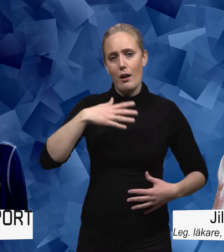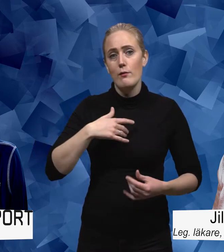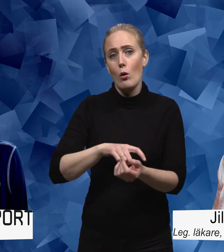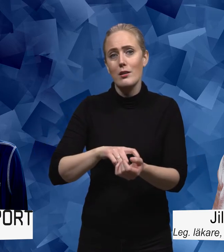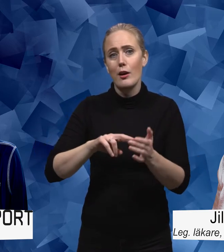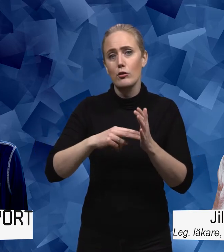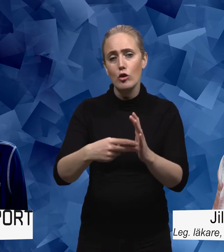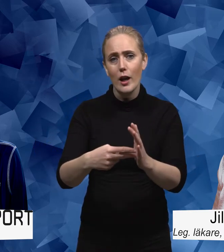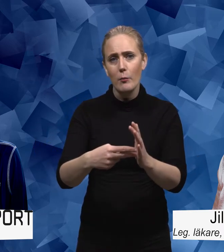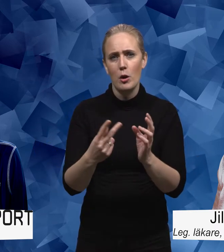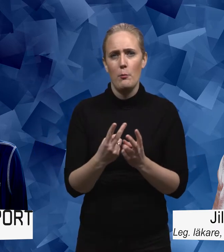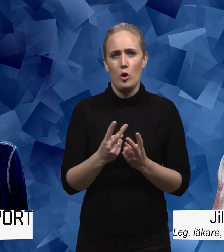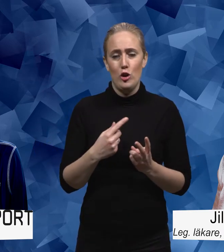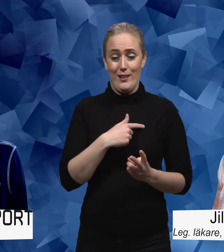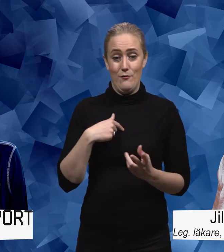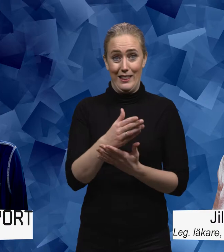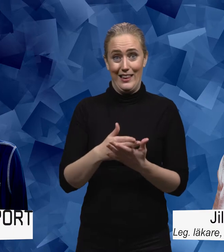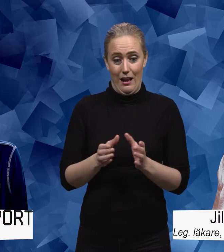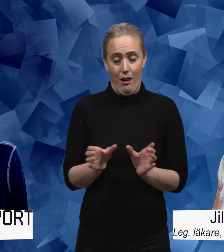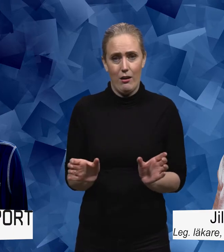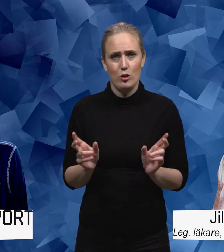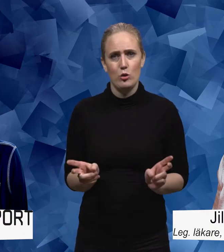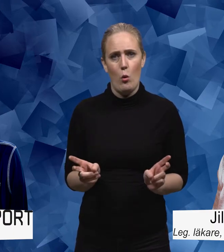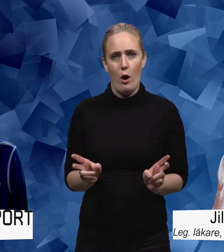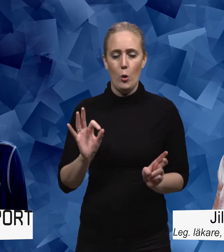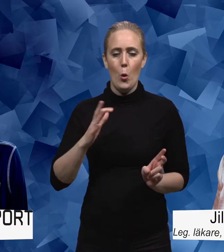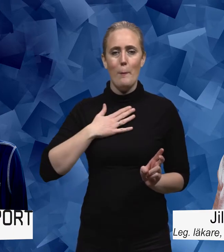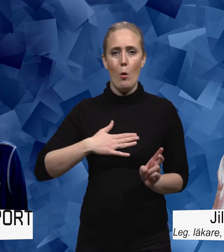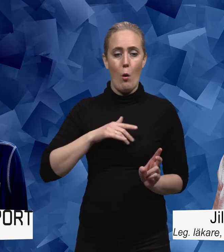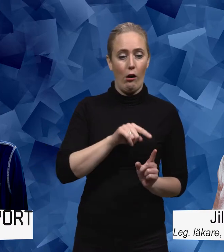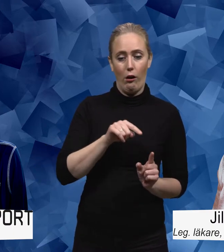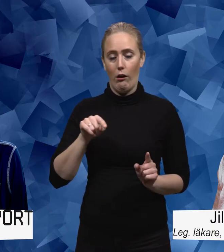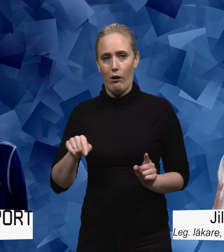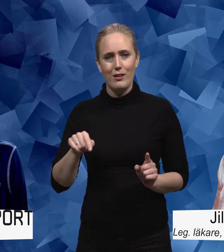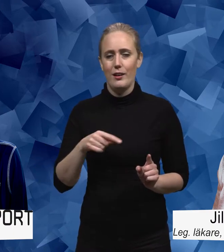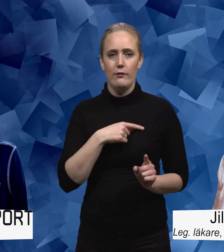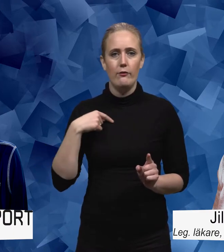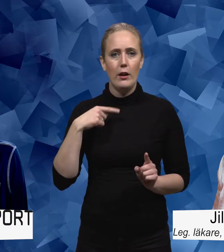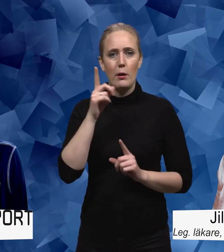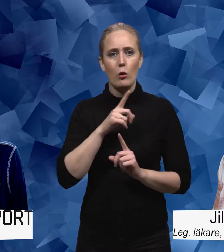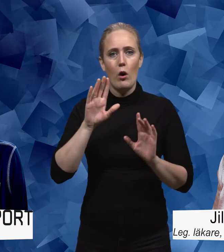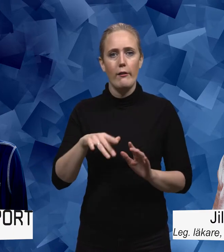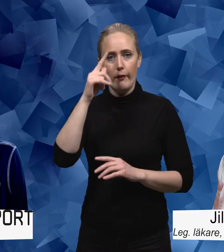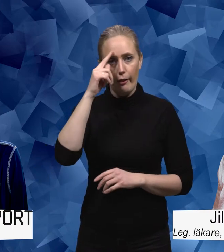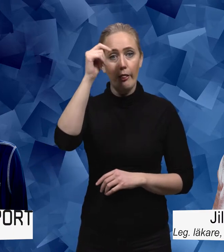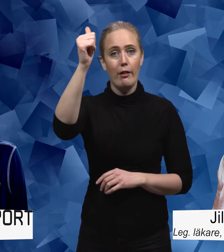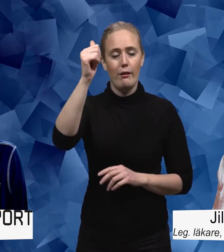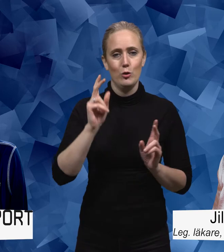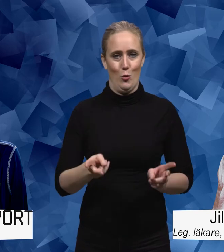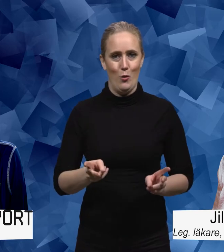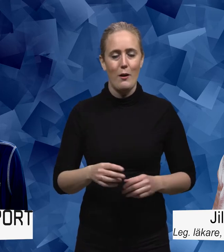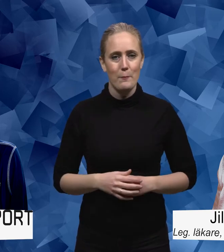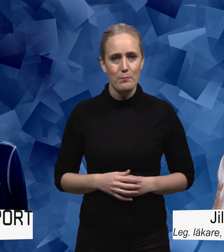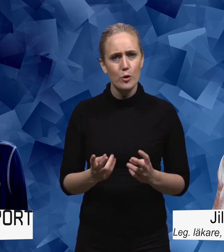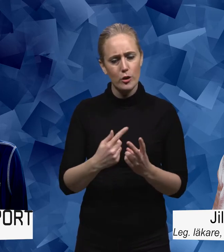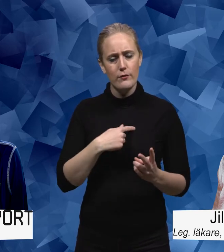vi har. Så att uppdelningen i de här olika sätten att må, om man kan kalla det för det, den har ju vi hittat på lite grann. Så då måste